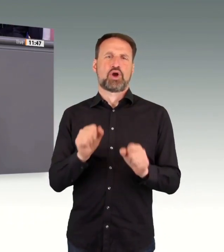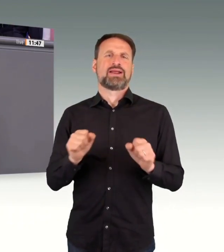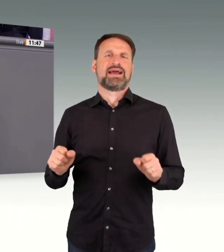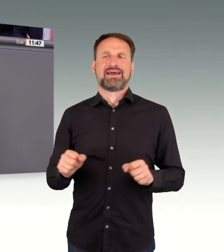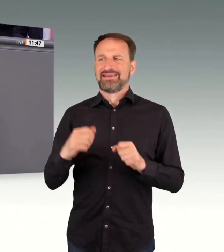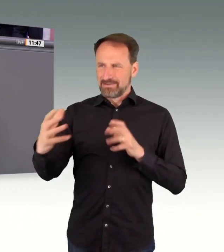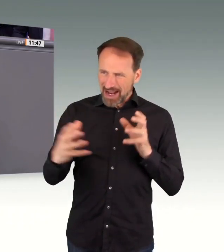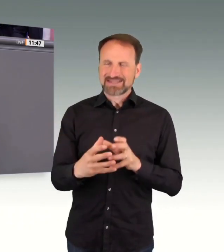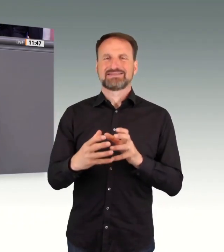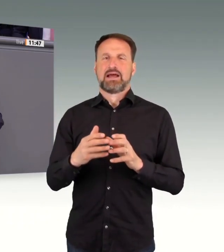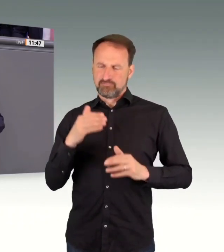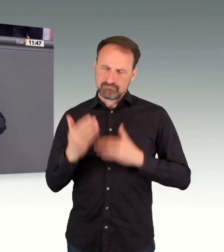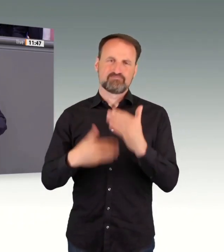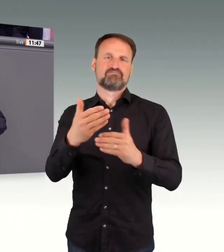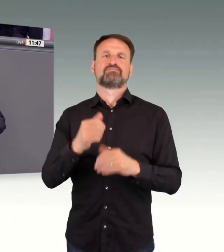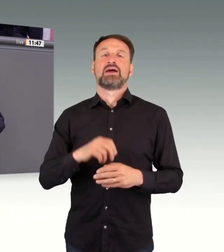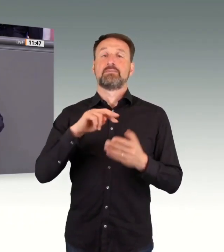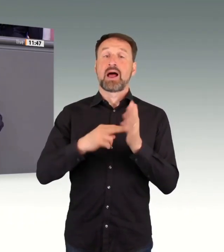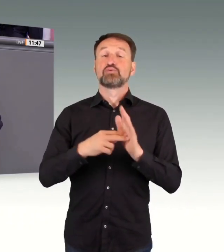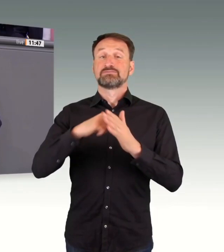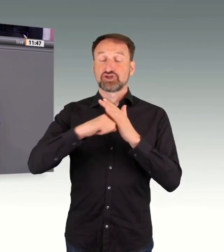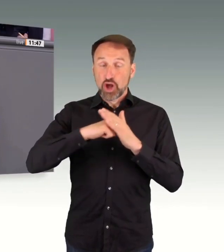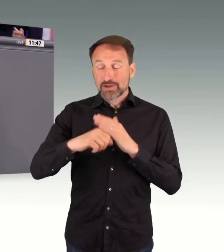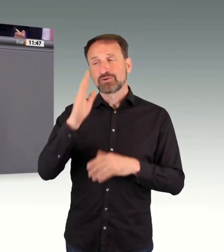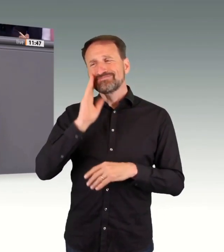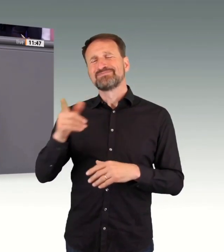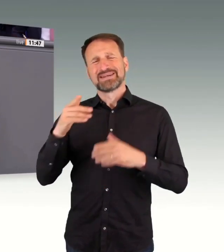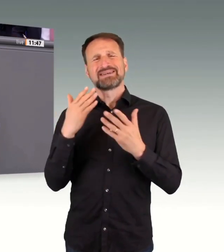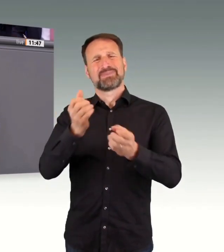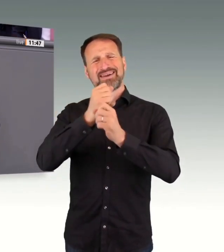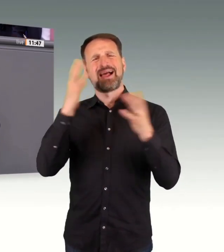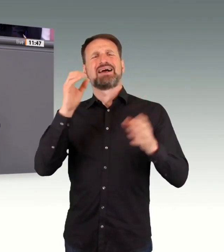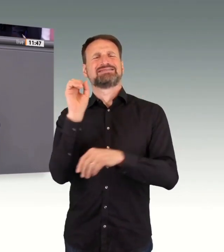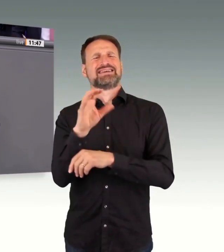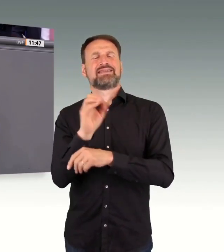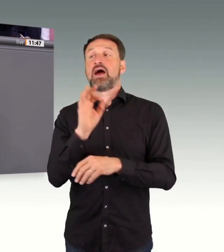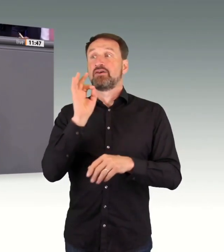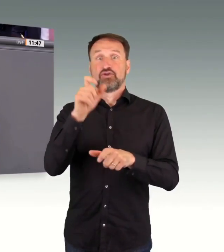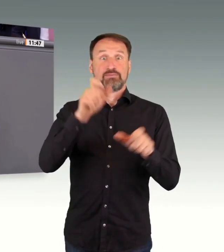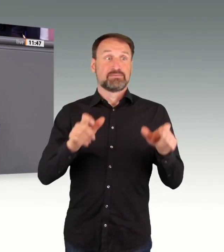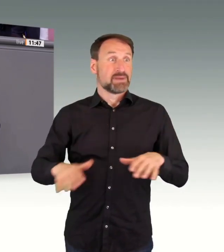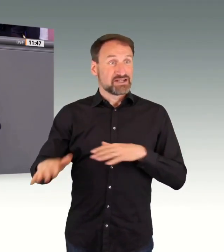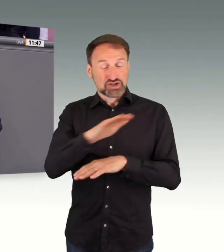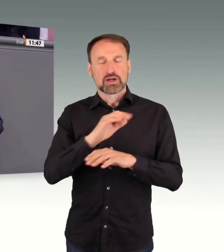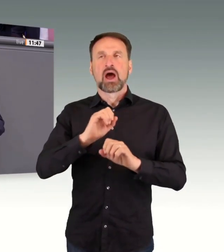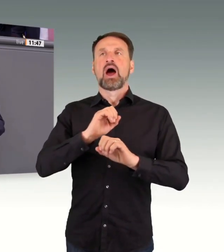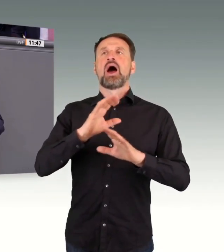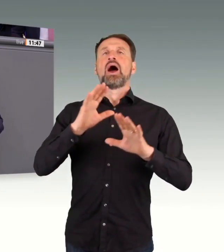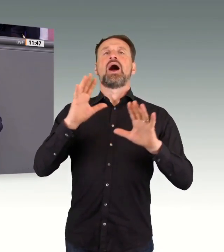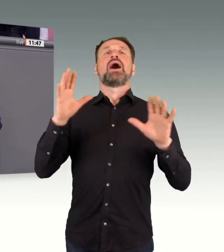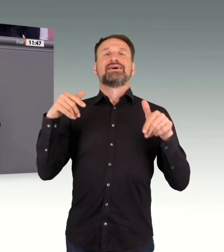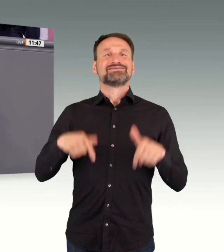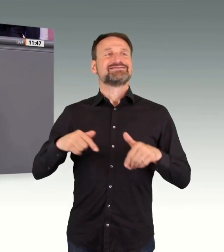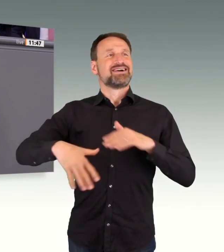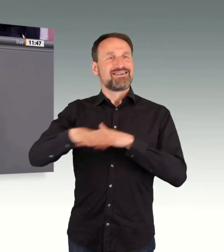Startsignal für Planungsbeschleunigung. Geben Sie das Startsignal den Menschen, dass in diesem Land etwas umgesetzt